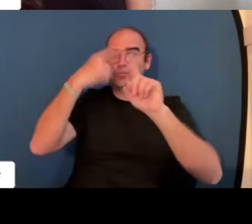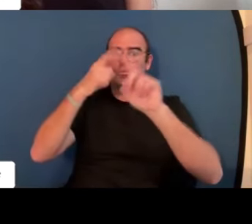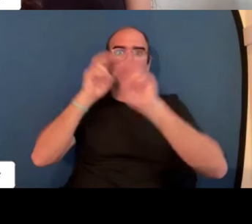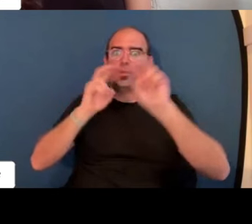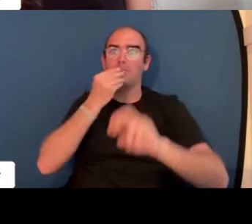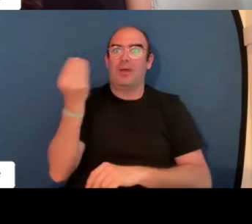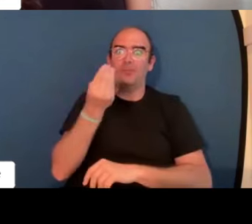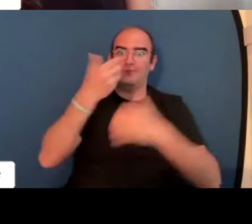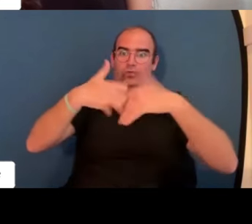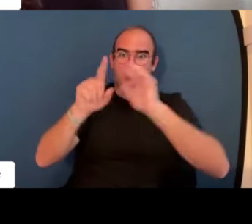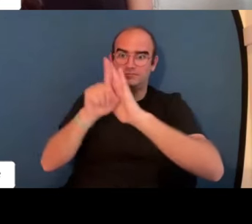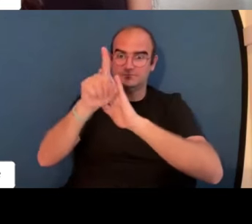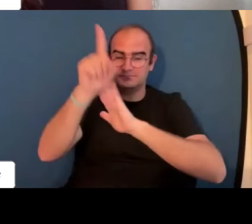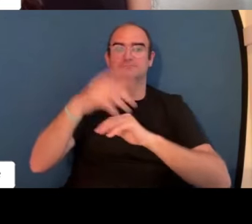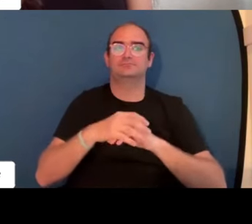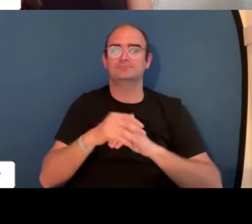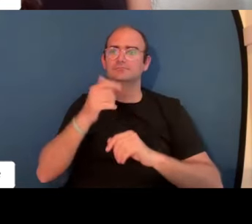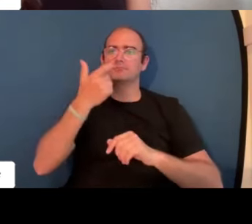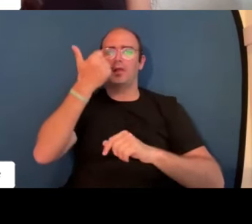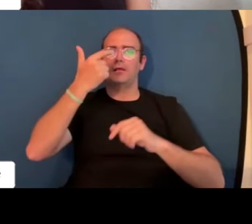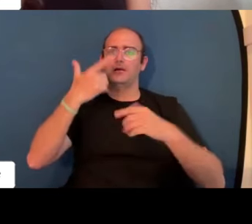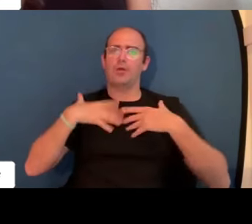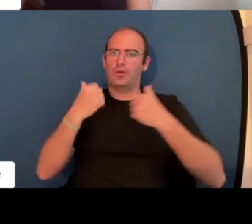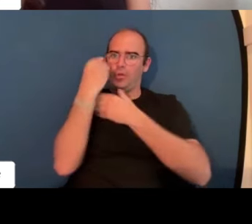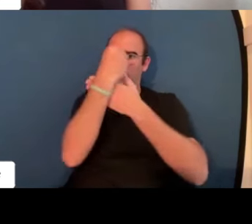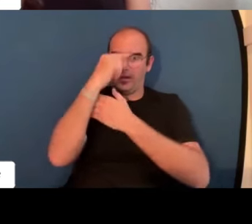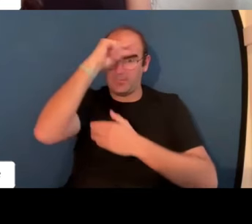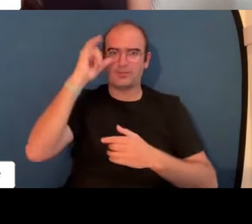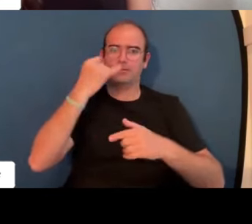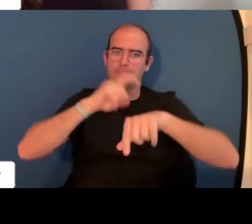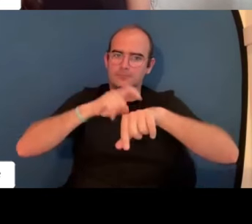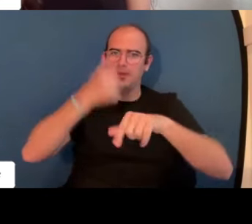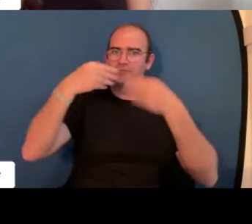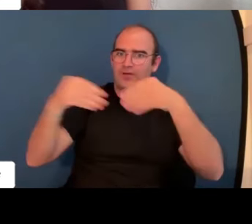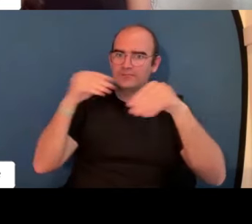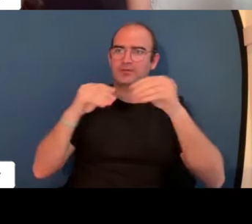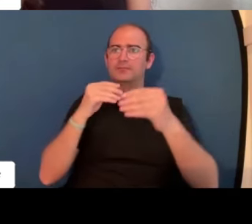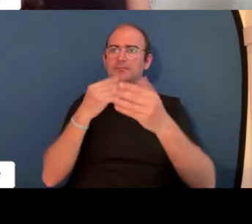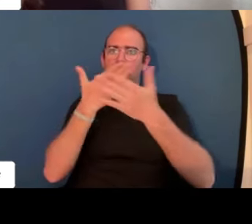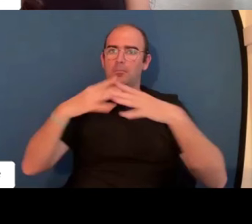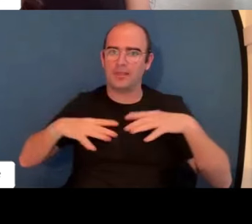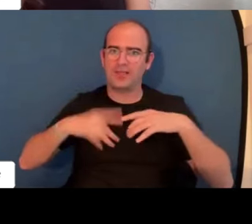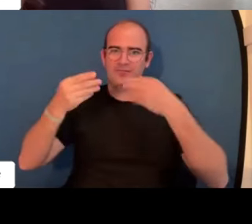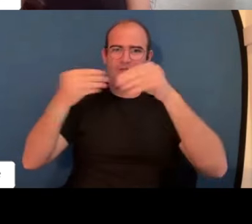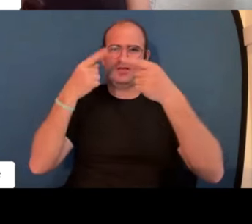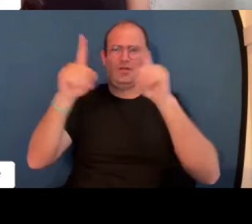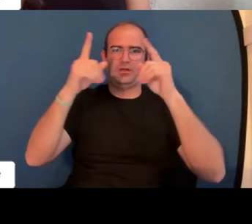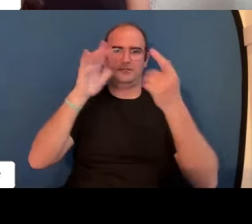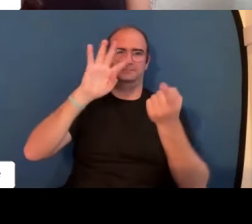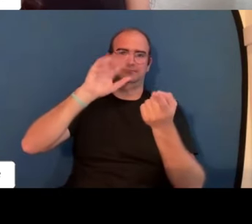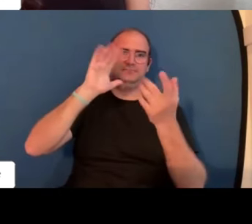es malo. Esto es así y el objetivo es la búsqueda del mejor funcionamiento para poderte ir desarrollando. También se cuida mucho la salud mental.